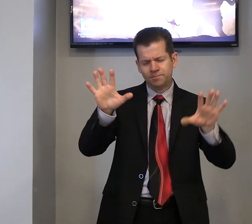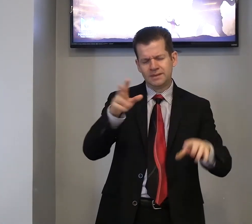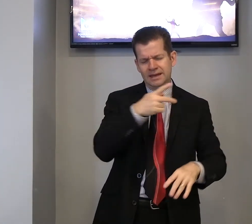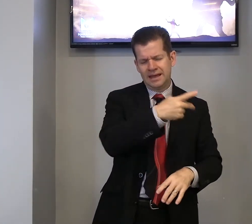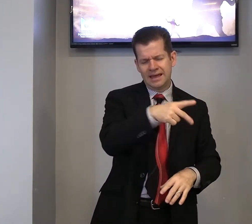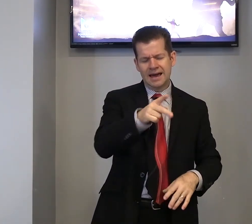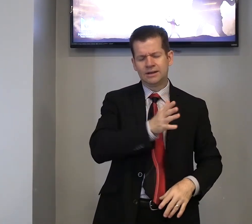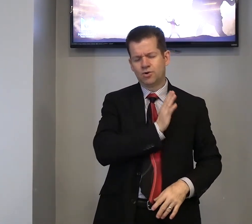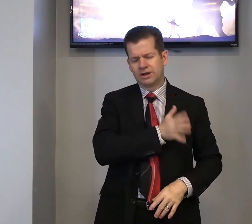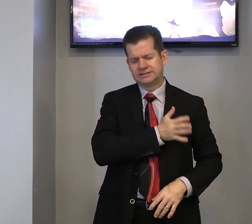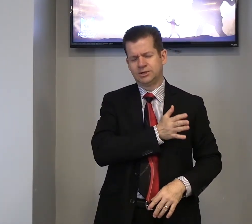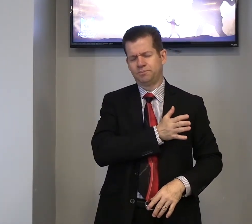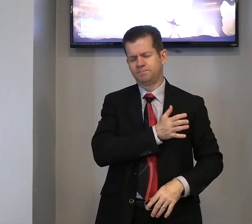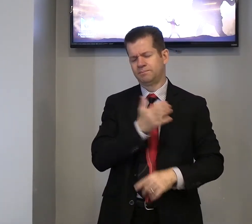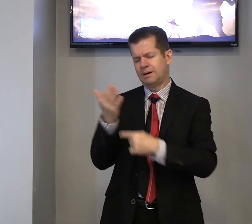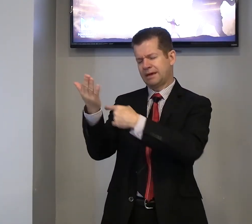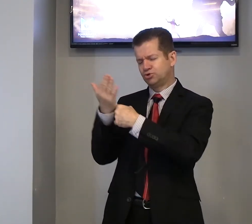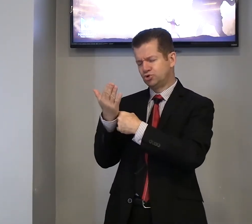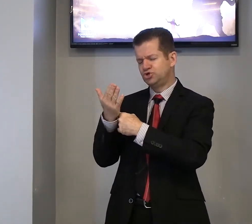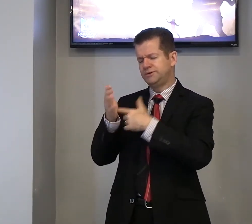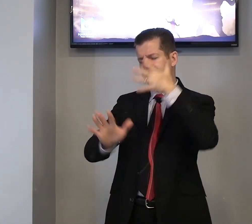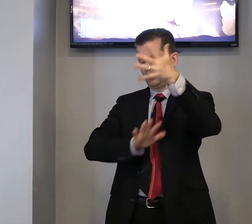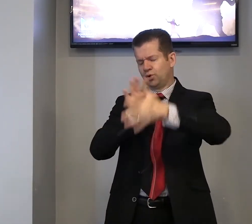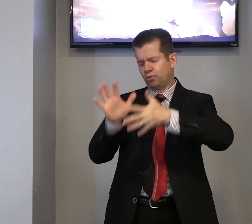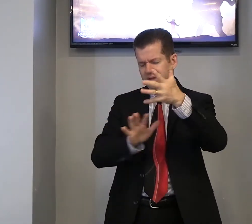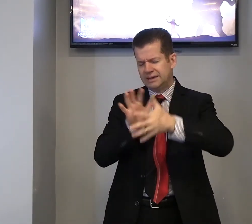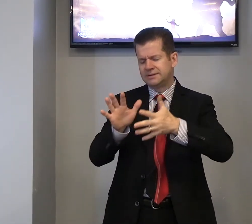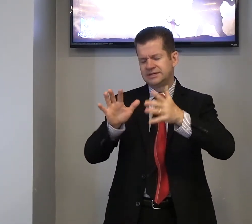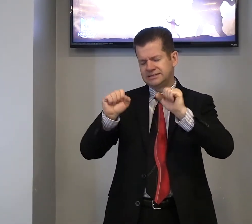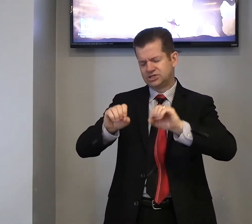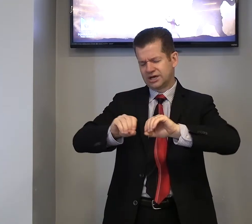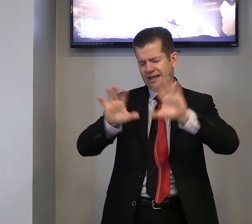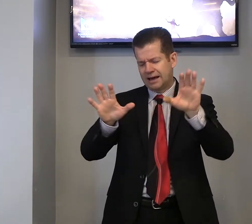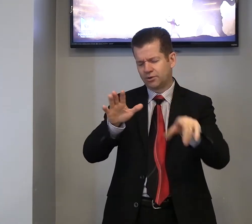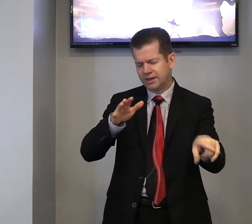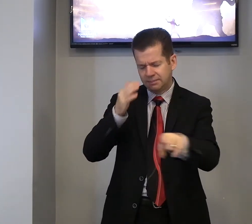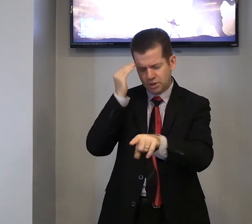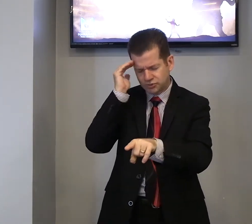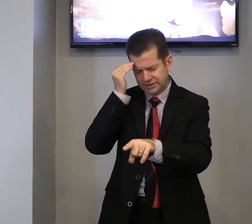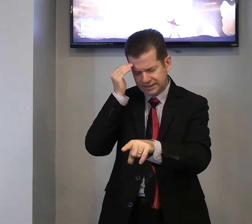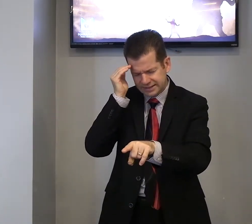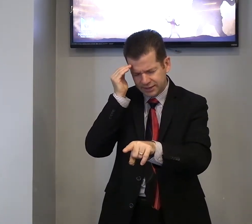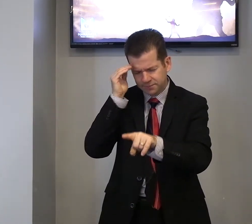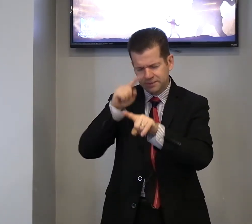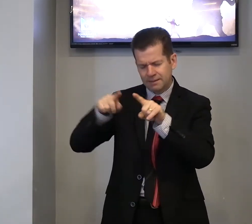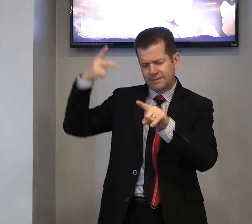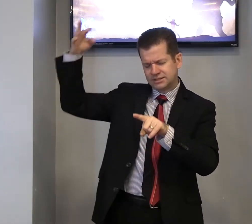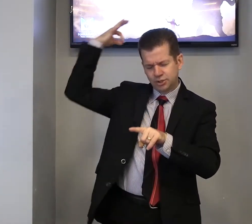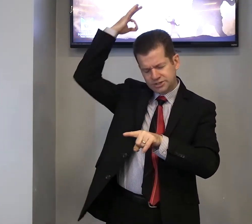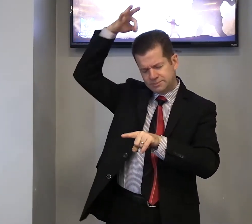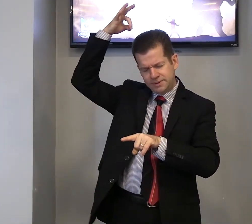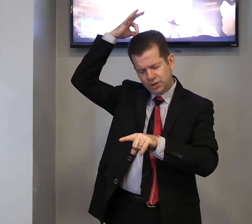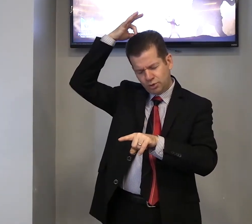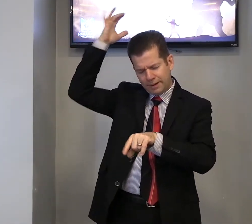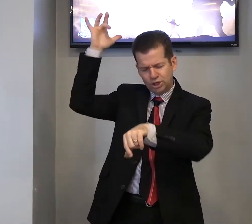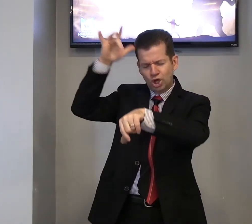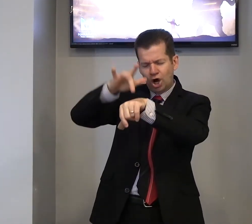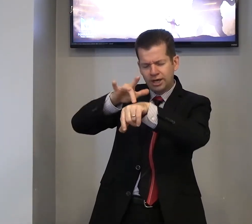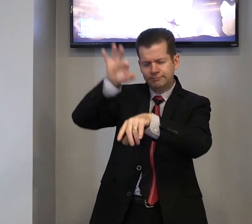em cada coração. Senhor, ajude o livro, que seja claro, que possam entender, que o Espírito, Pai, toque